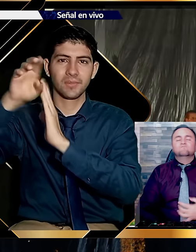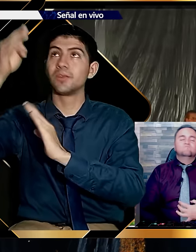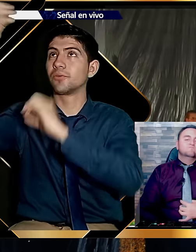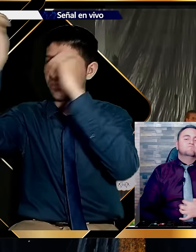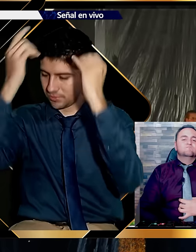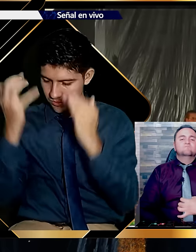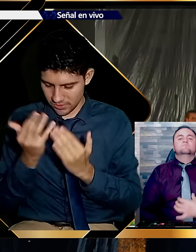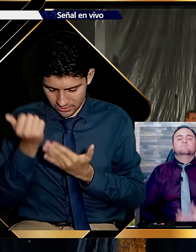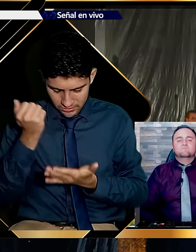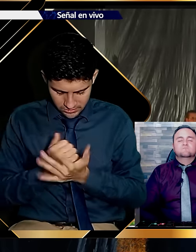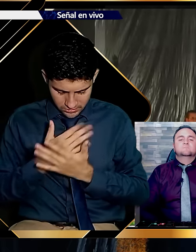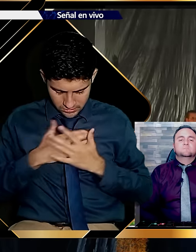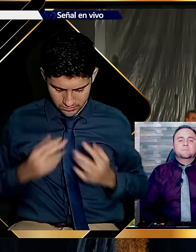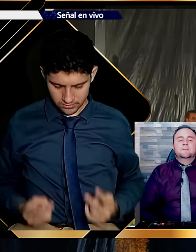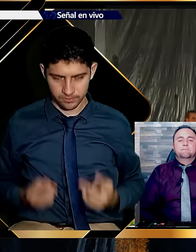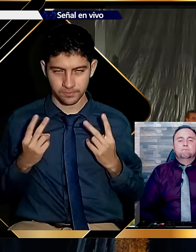garantía. Y ya con eso tenemos.